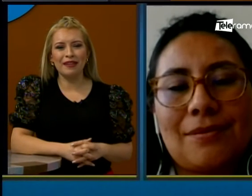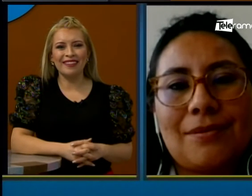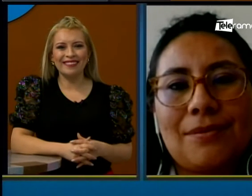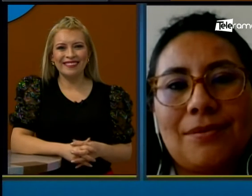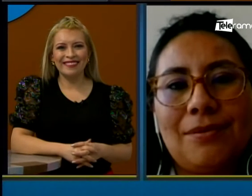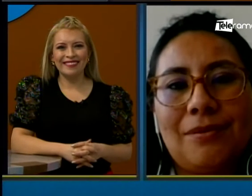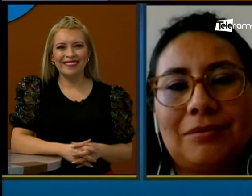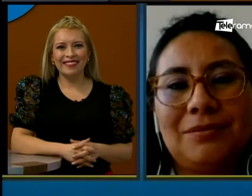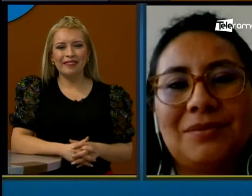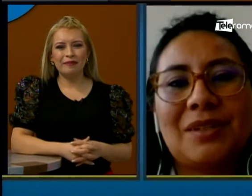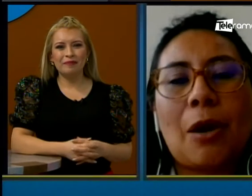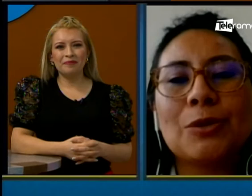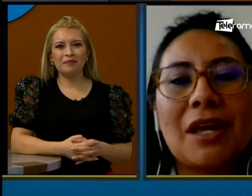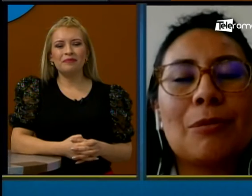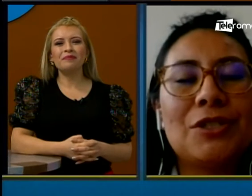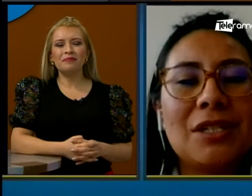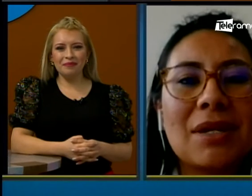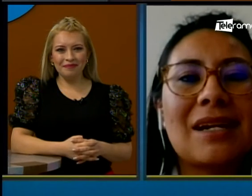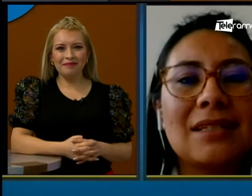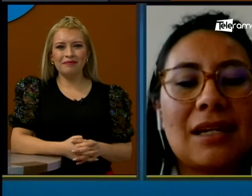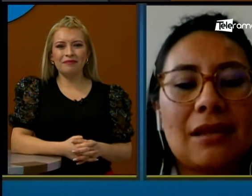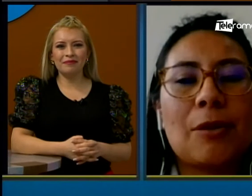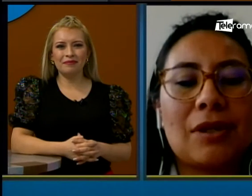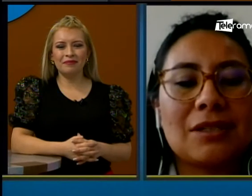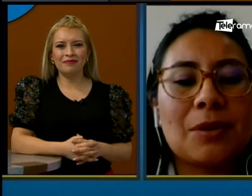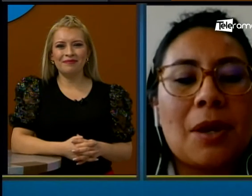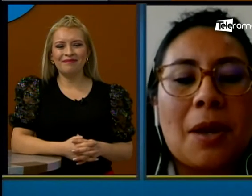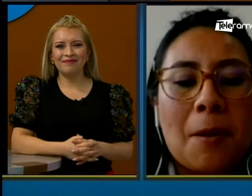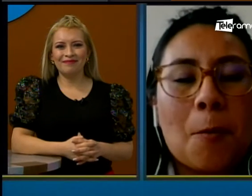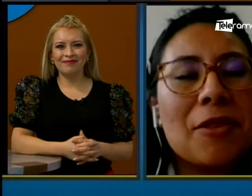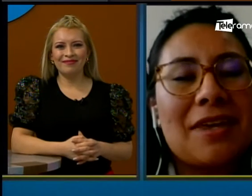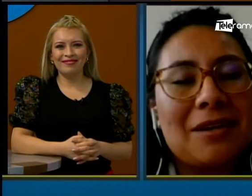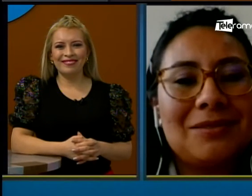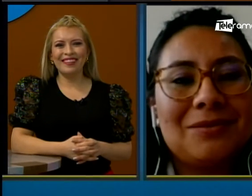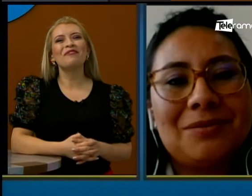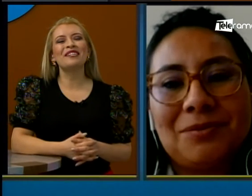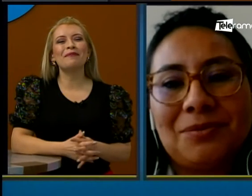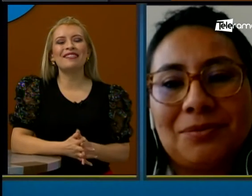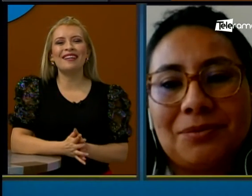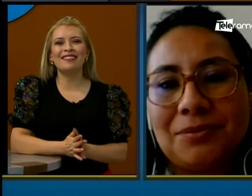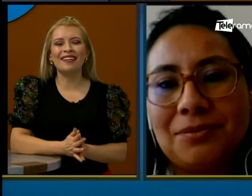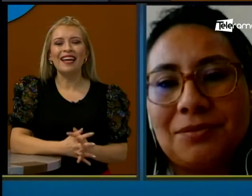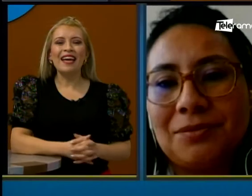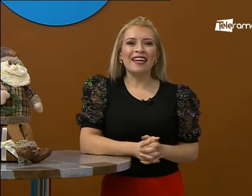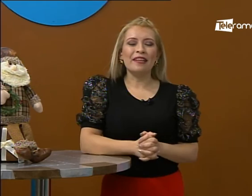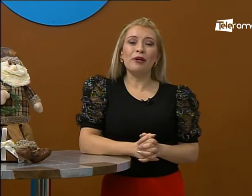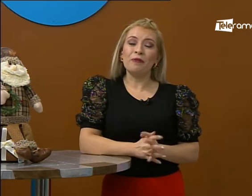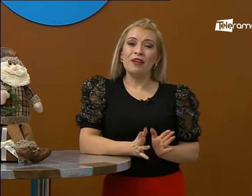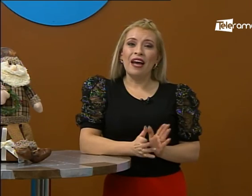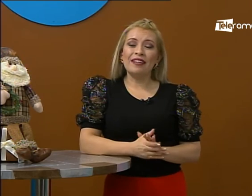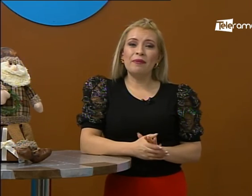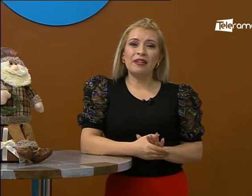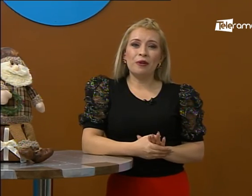que se vienen. A usted, muchísimas gracias y que tengan un buen día. Muchísimas gracias, Tati, querida.